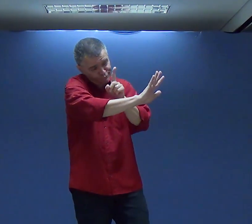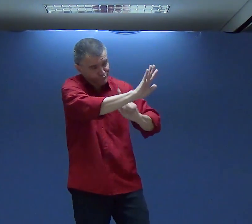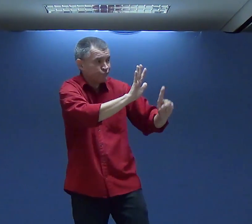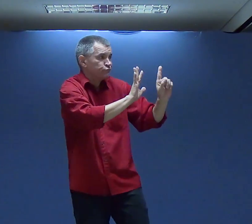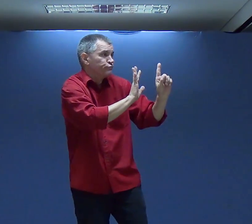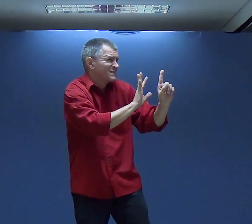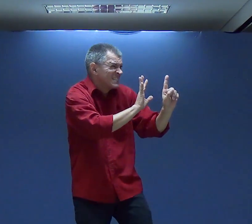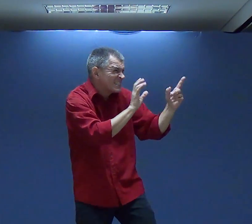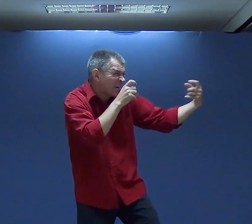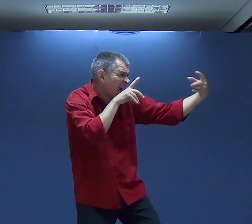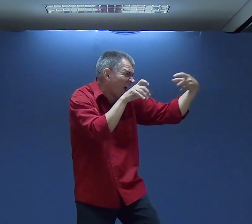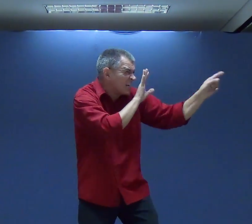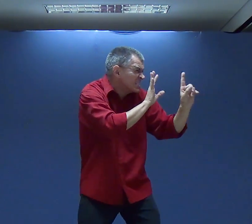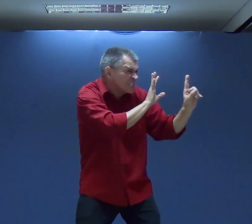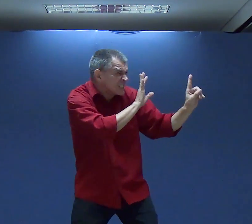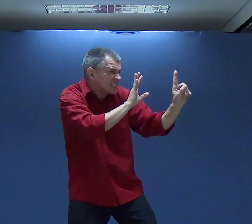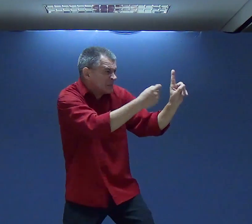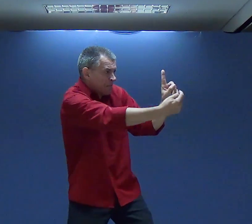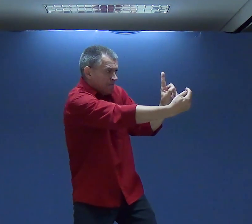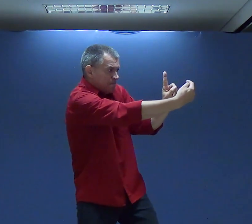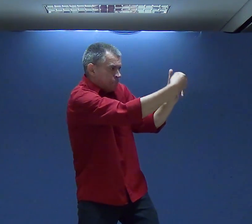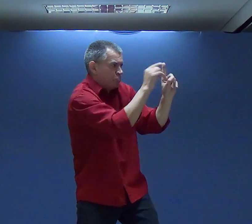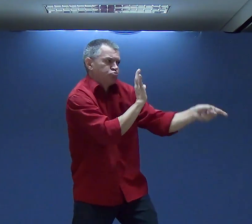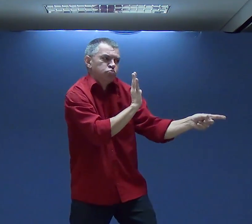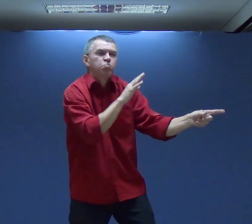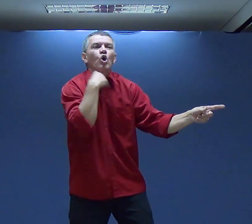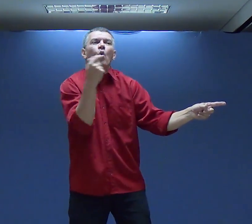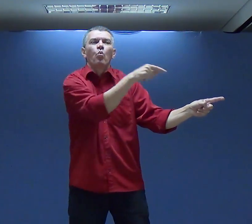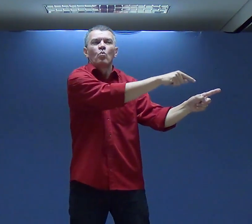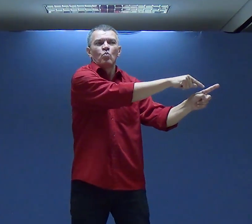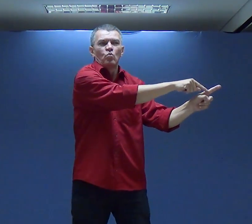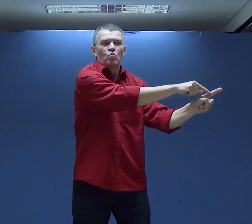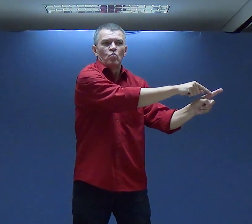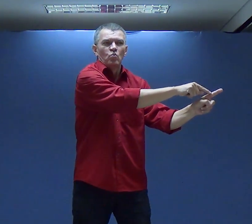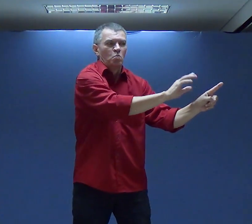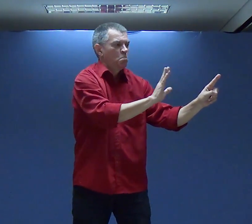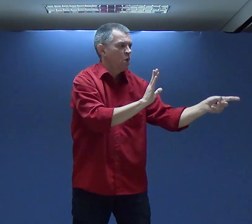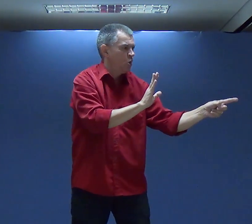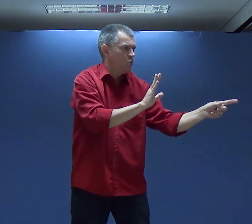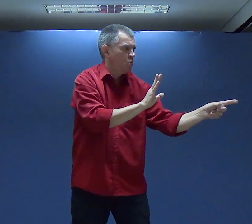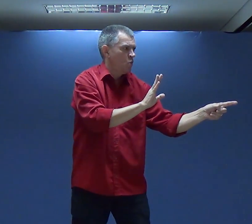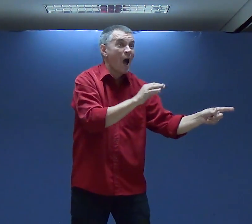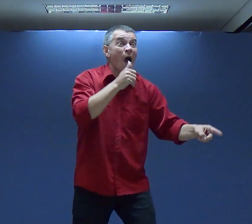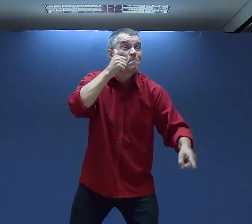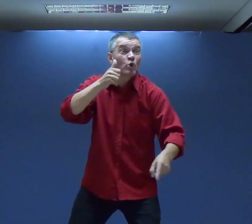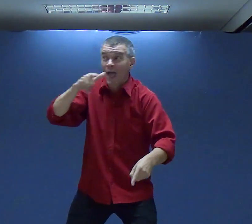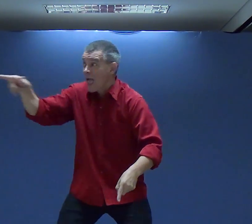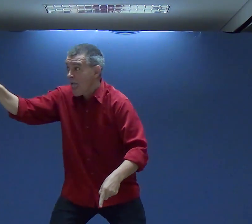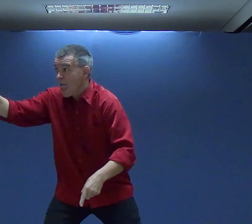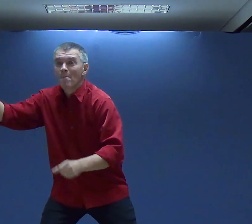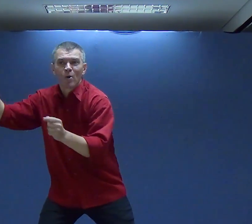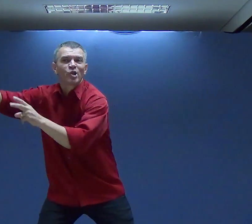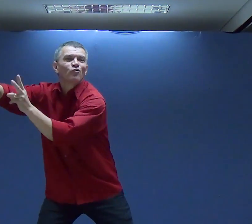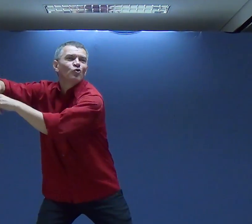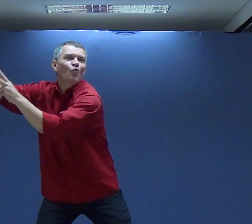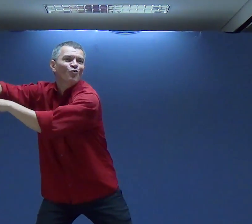E esse homem Diz Tudo bem E esse homem Morre E a mulher